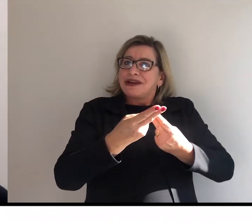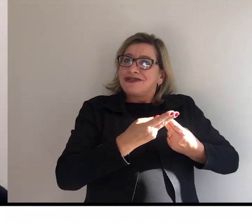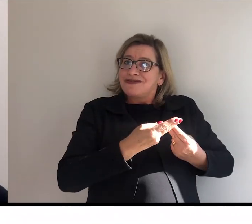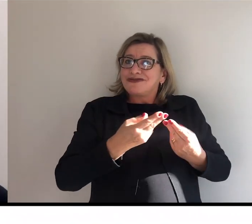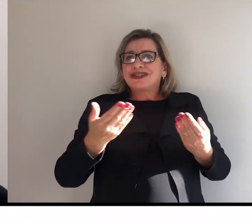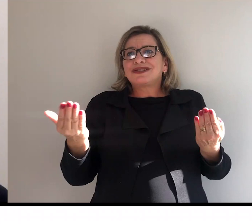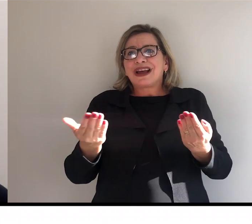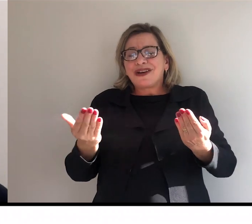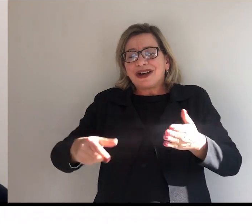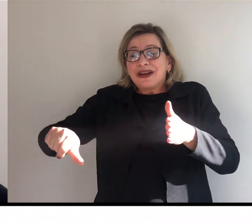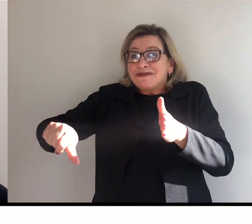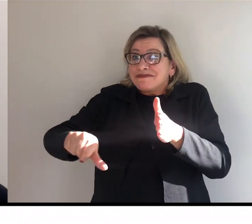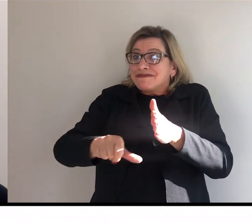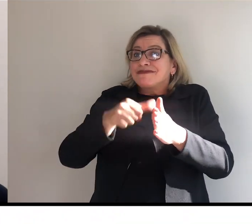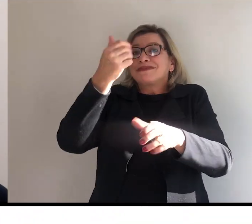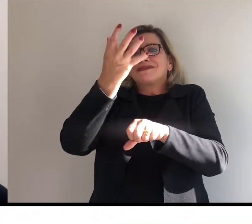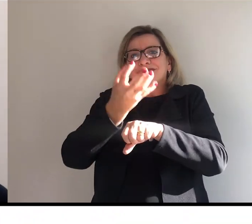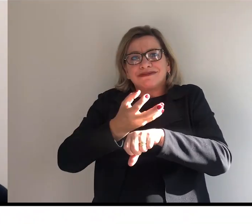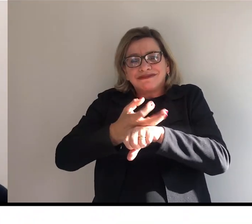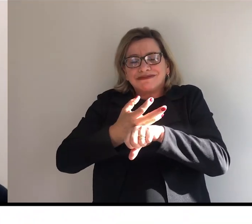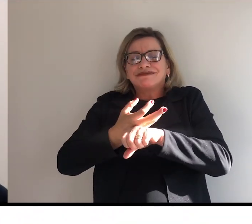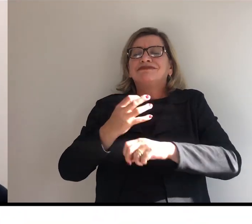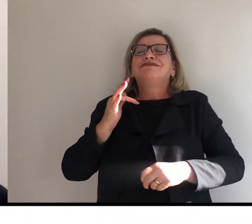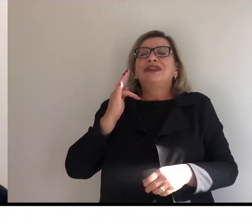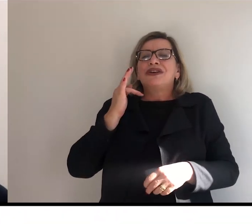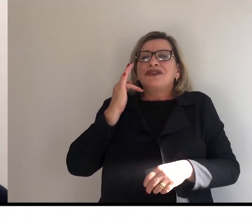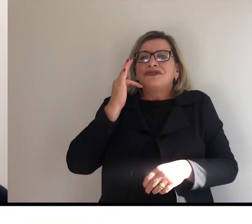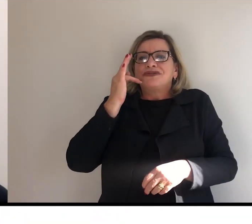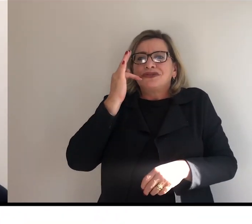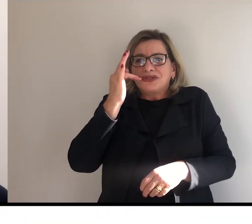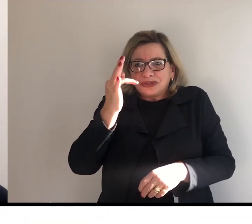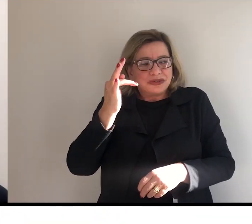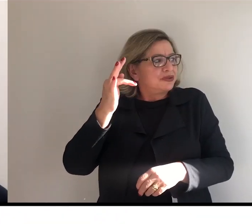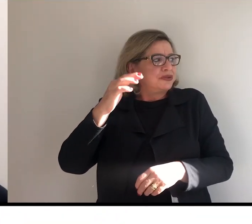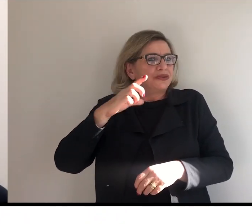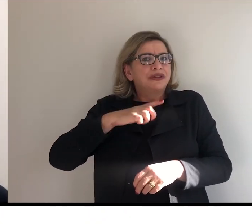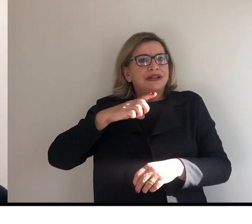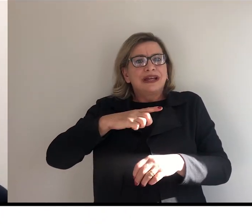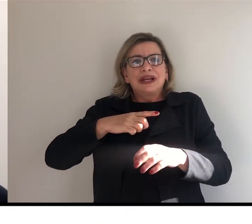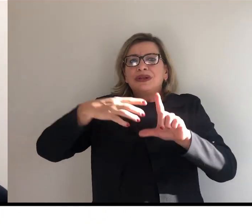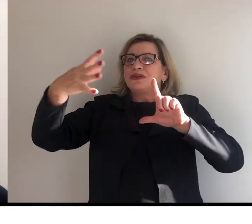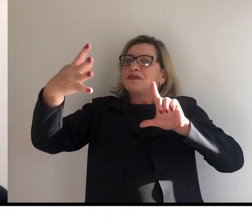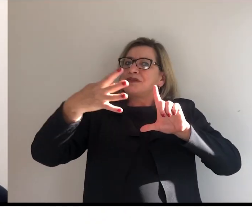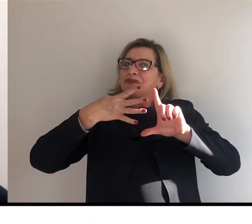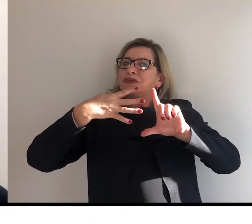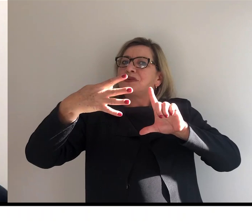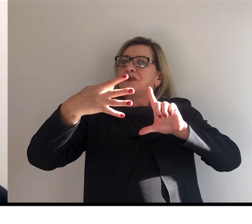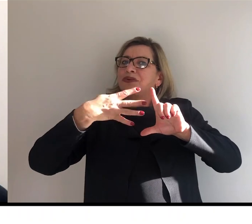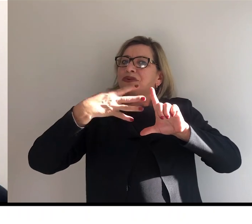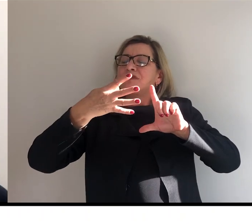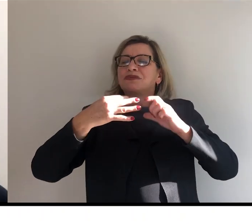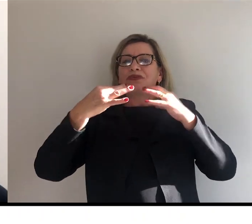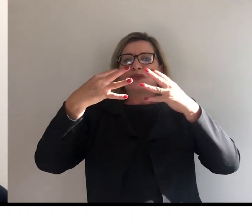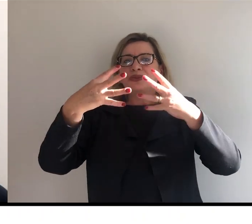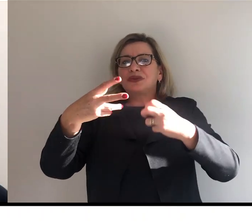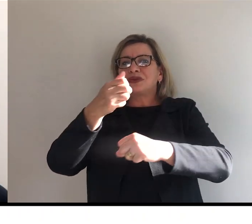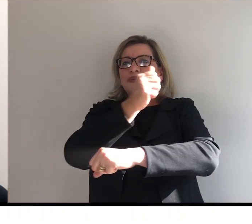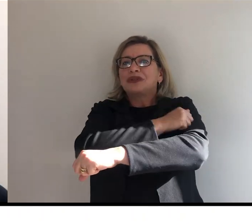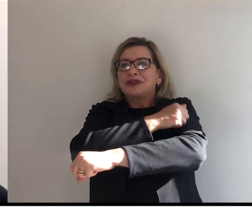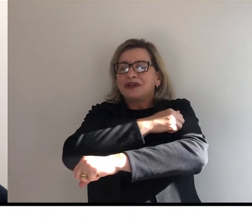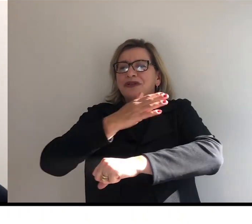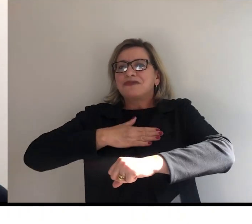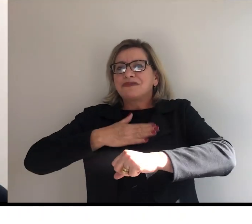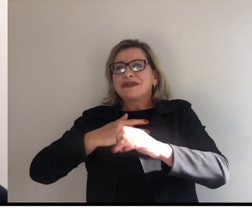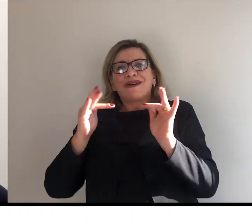disciplina. Em breve, estaremos disponibilizando no Moodle, né, a todos os alunos, o meu contato